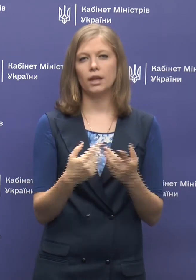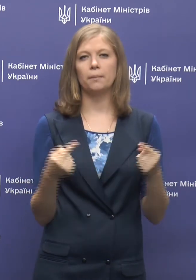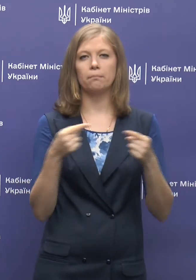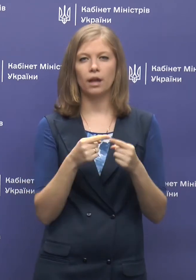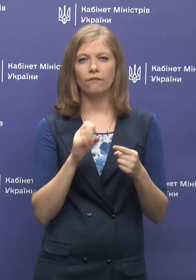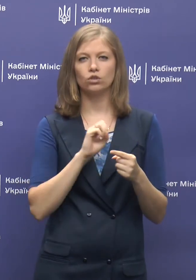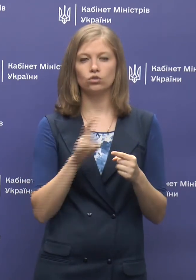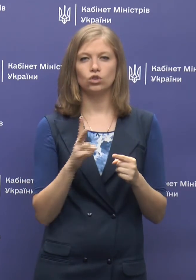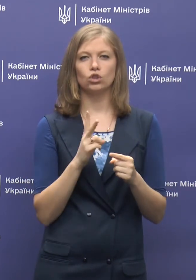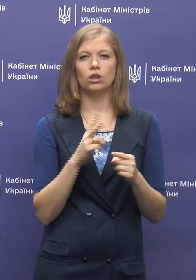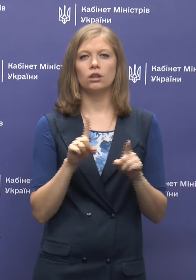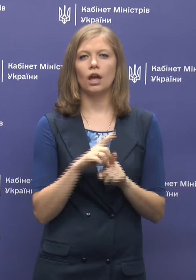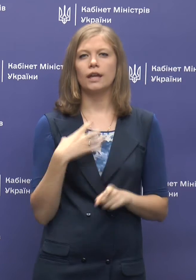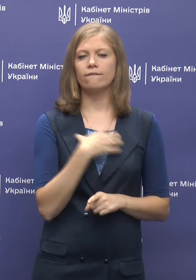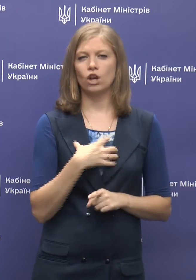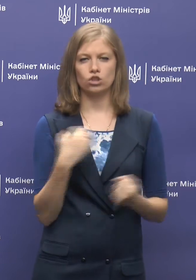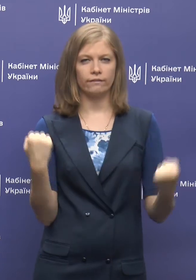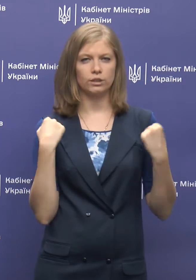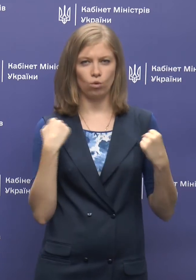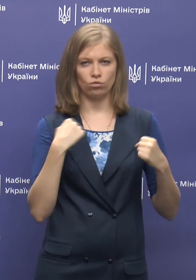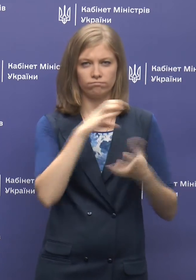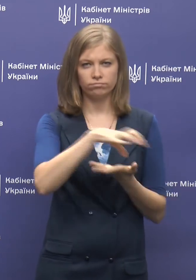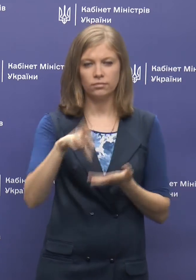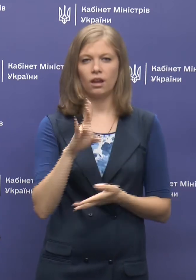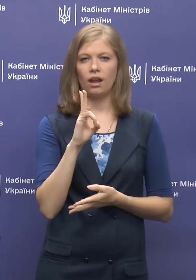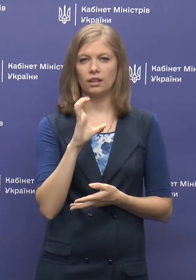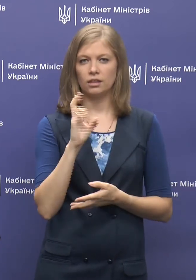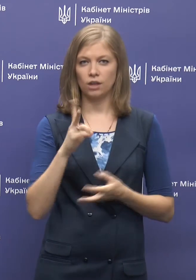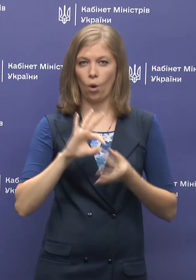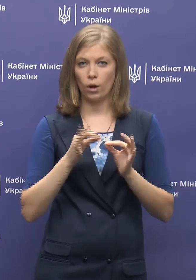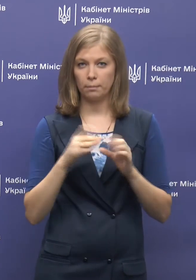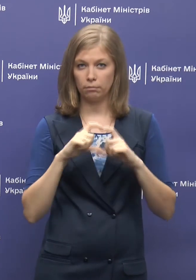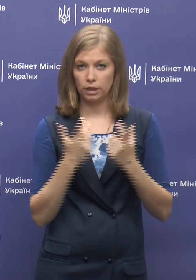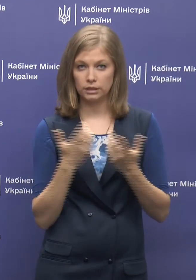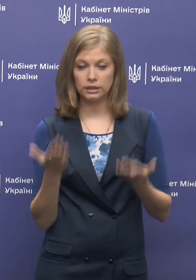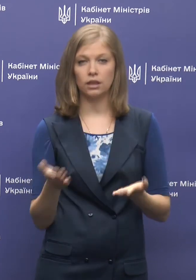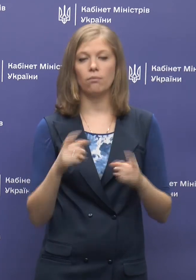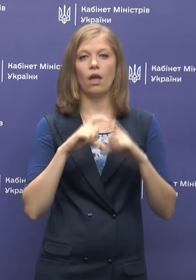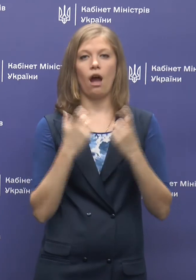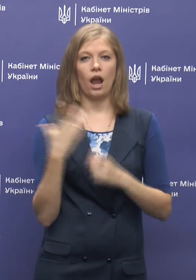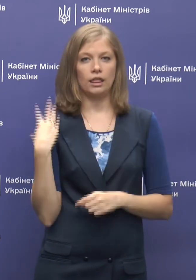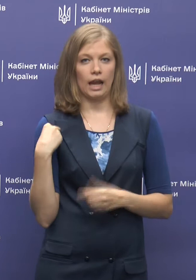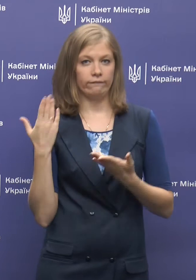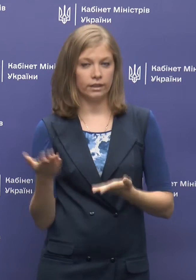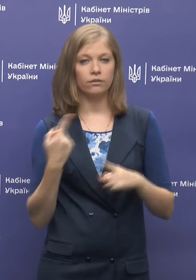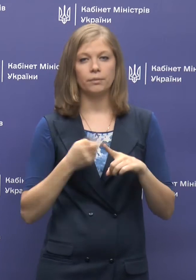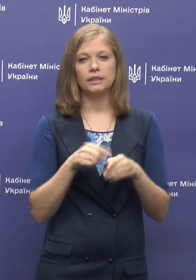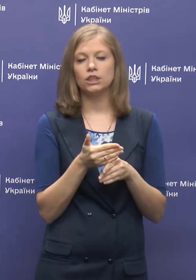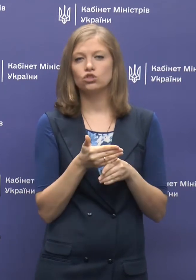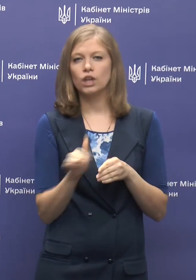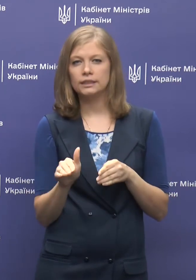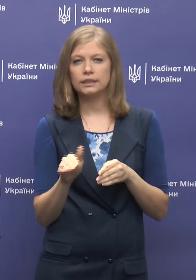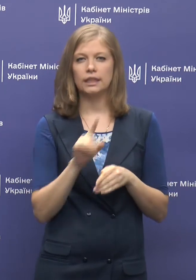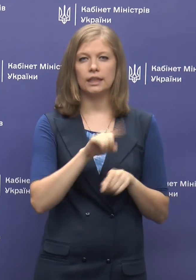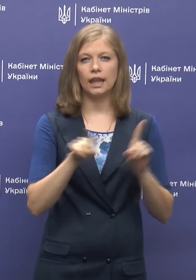черги таких важливих спортивних споруд, як НСК Олімпійський, арена Львів. Це частина